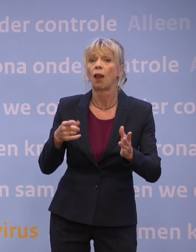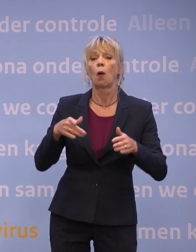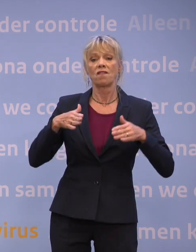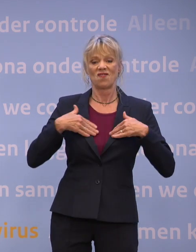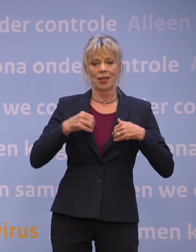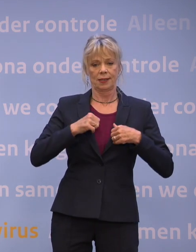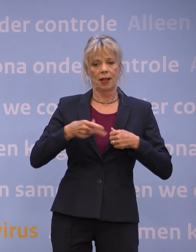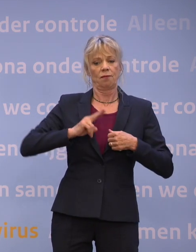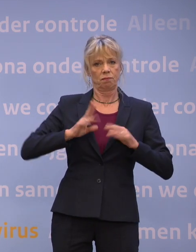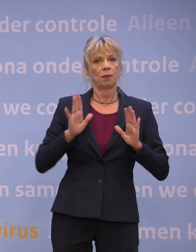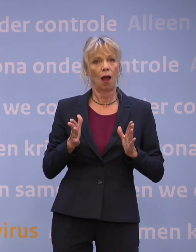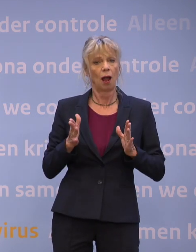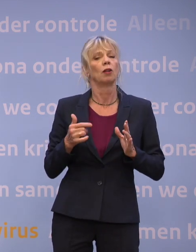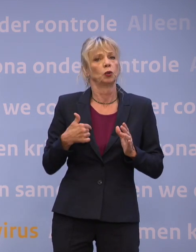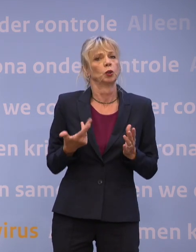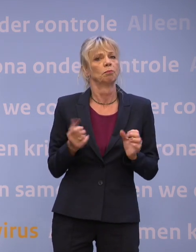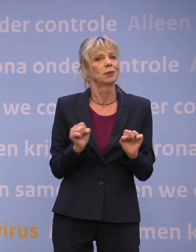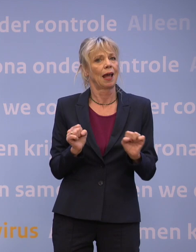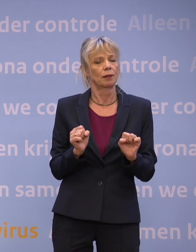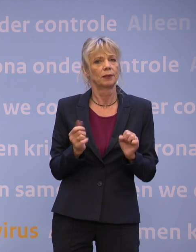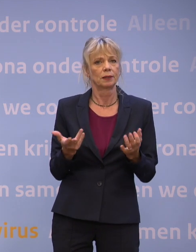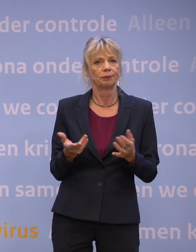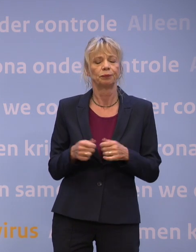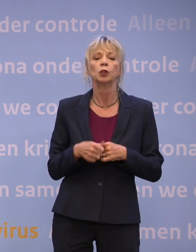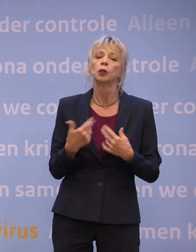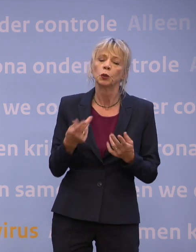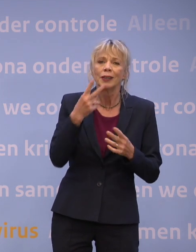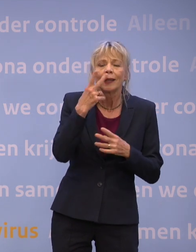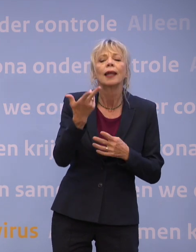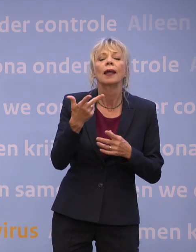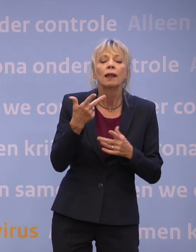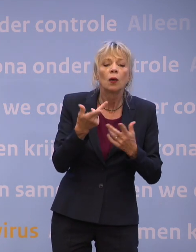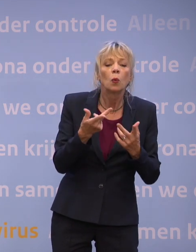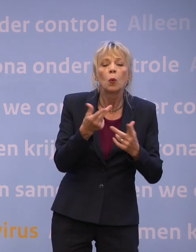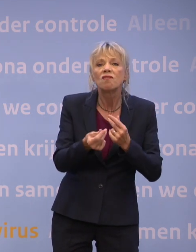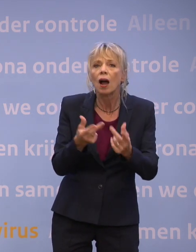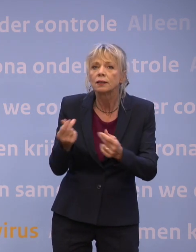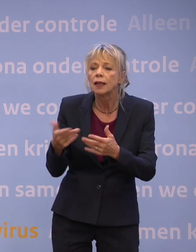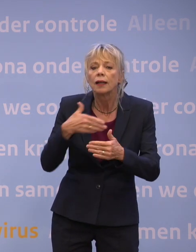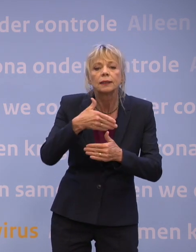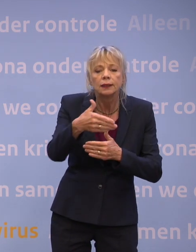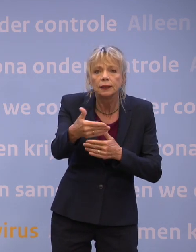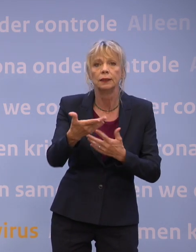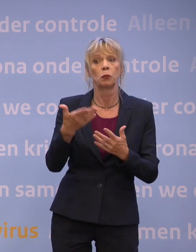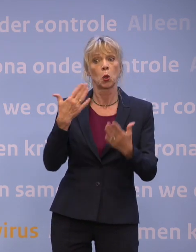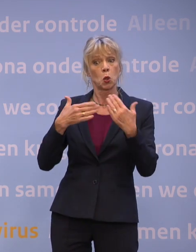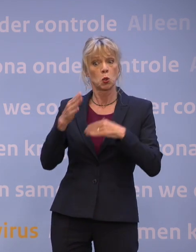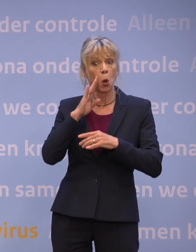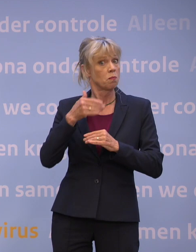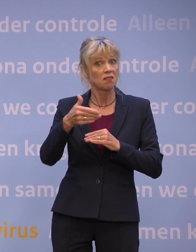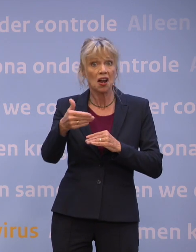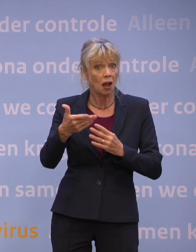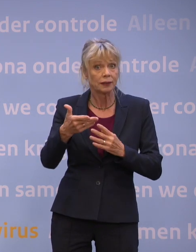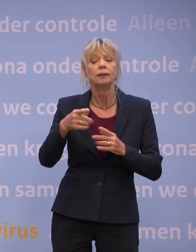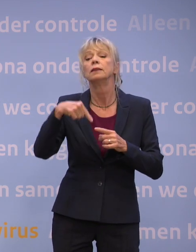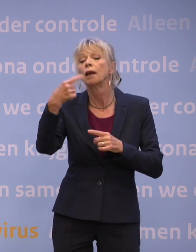beschermd zijn. Dus hoe loopt het met vaccineren, hoe zit het met de zomervakantie en hoe kijken we naar de